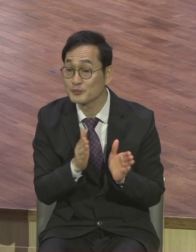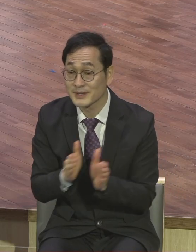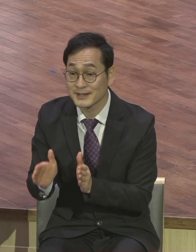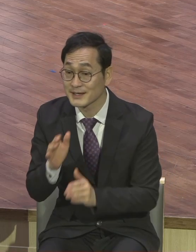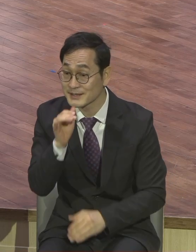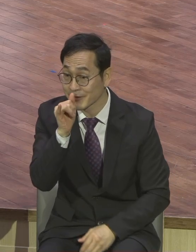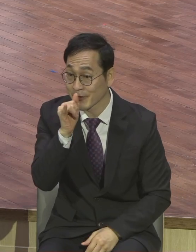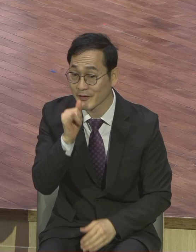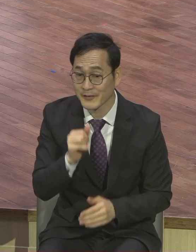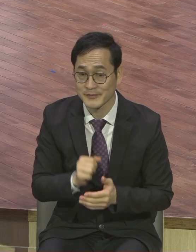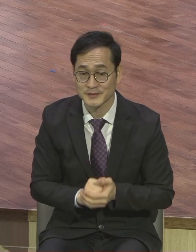그렇게 살아가지요.